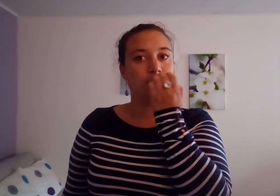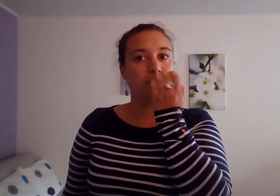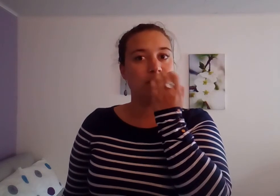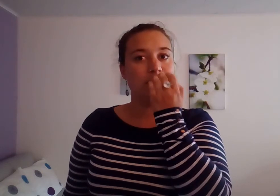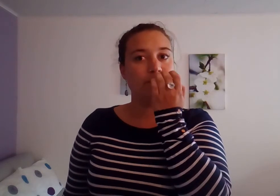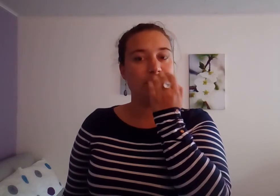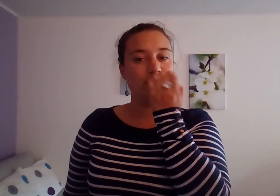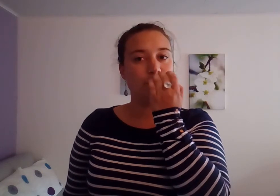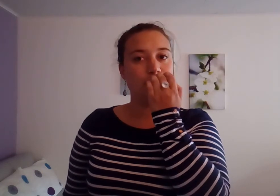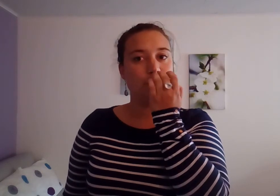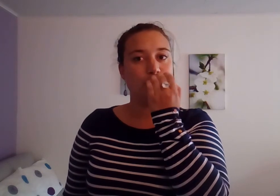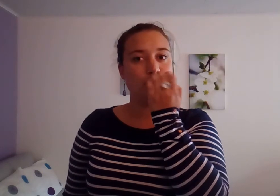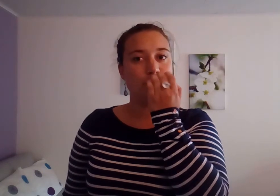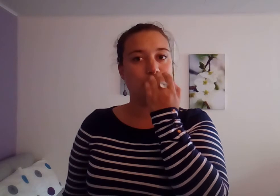Mais je n'arrive pas à instaurer une bonne ambiance.